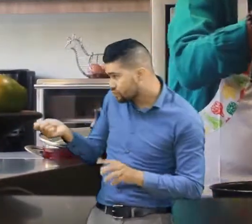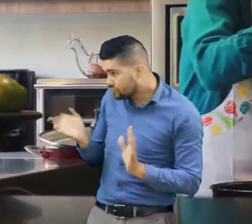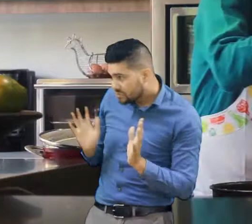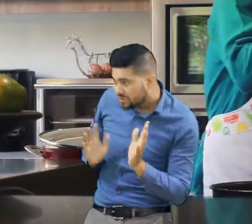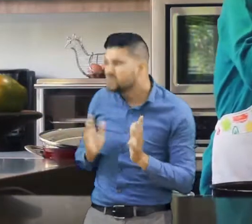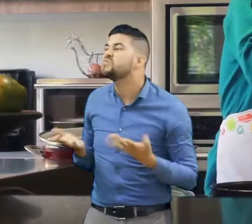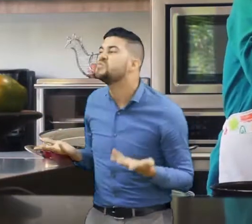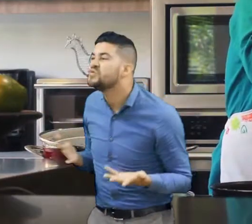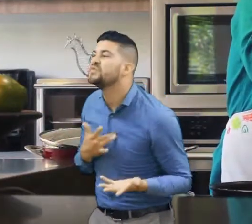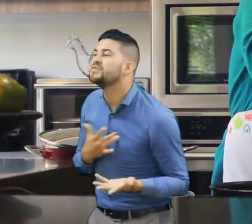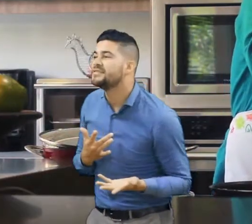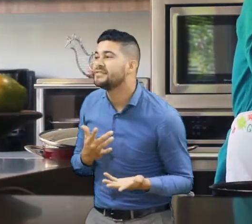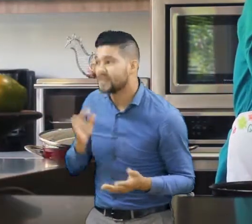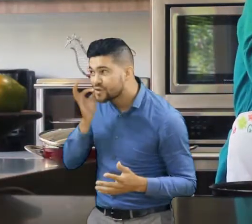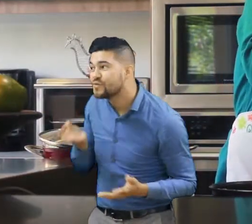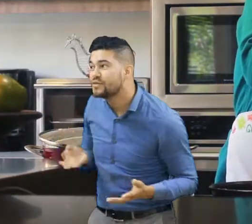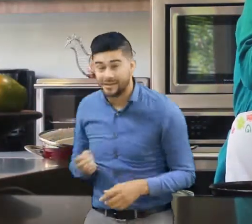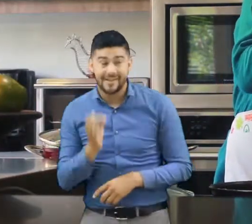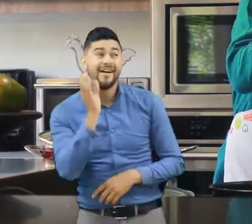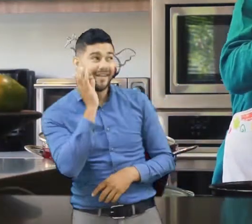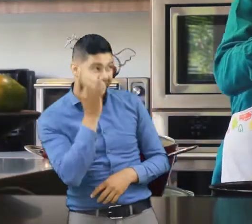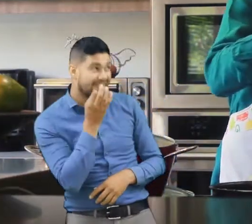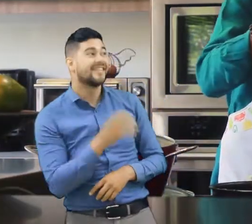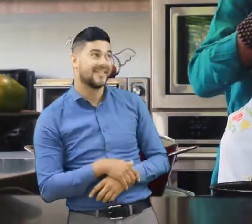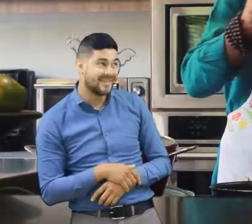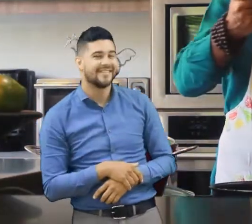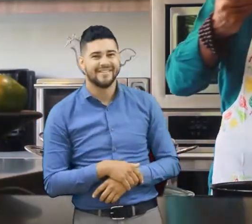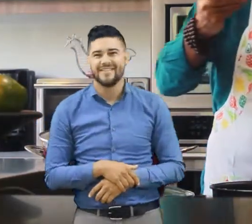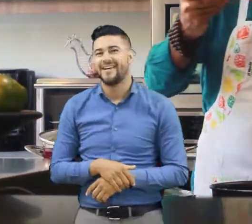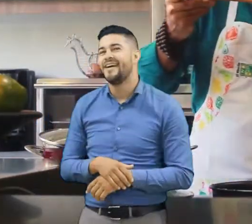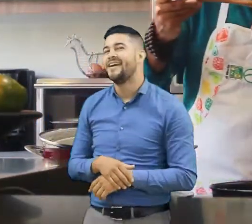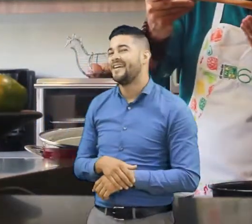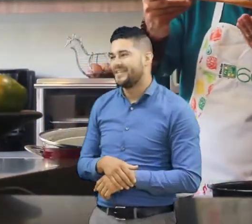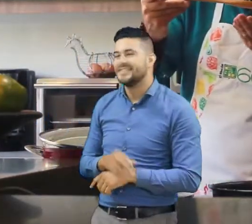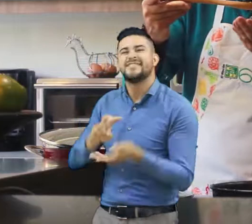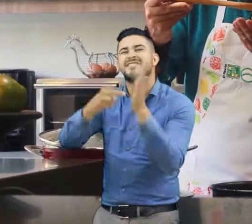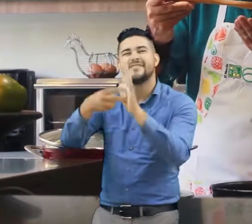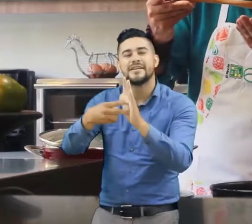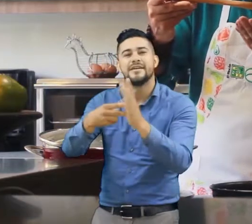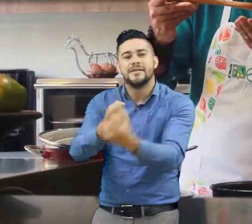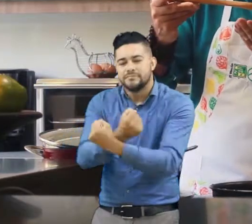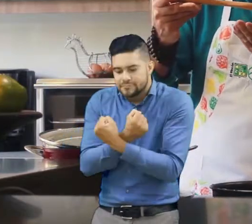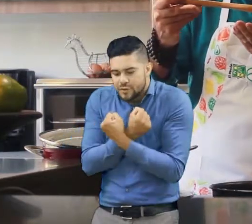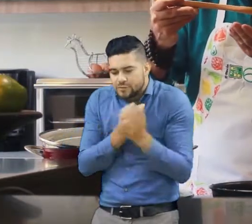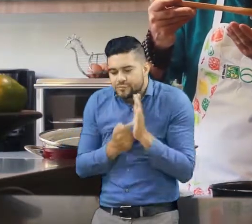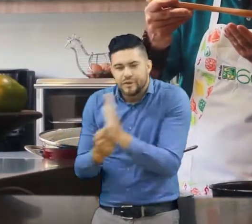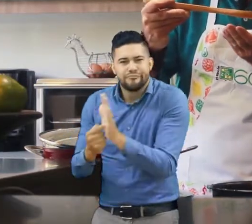¿Cómo está? Muy bien. ¿Está rico? Rico. Esto es solamente un acto de amor.